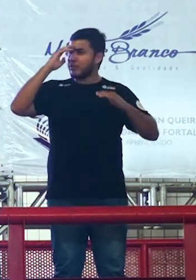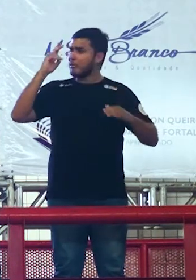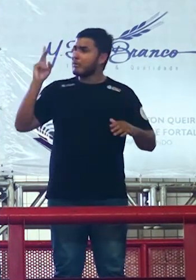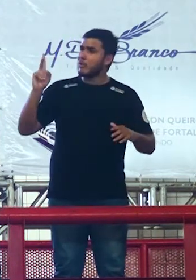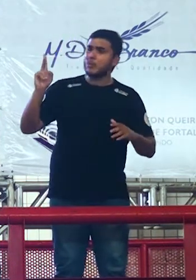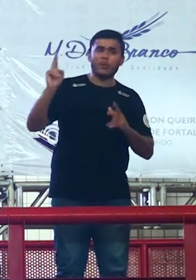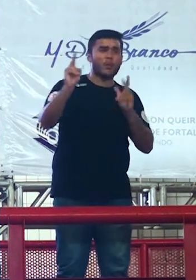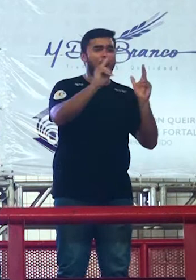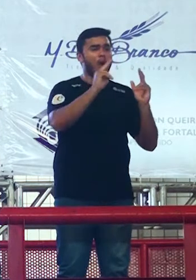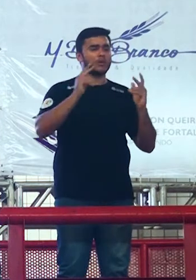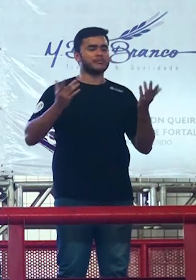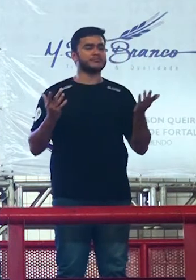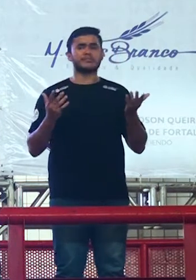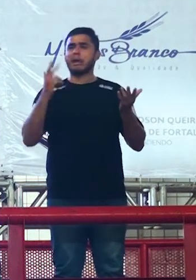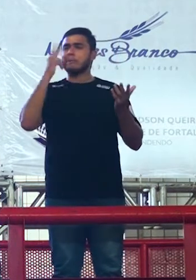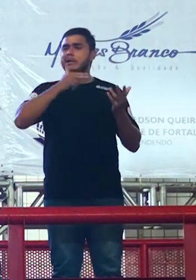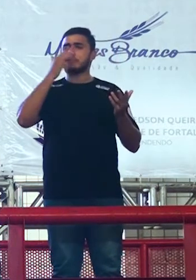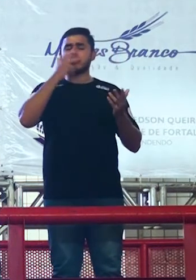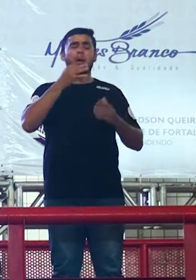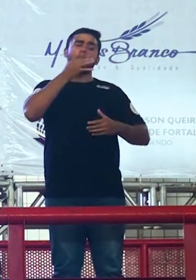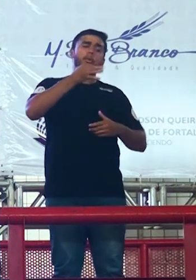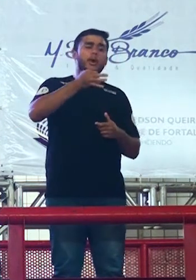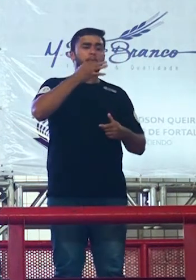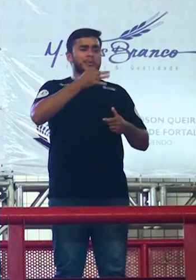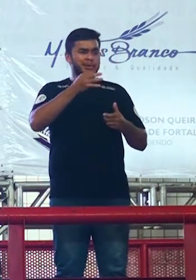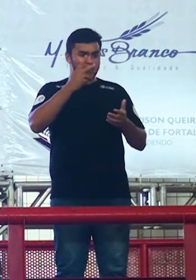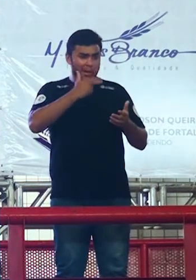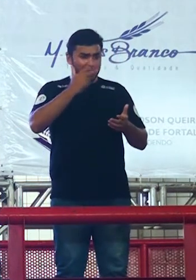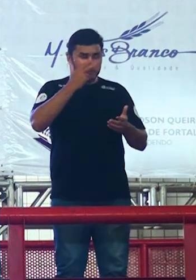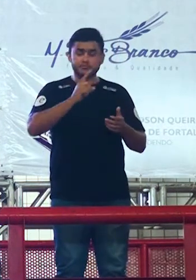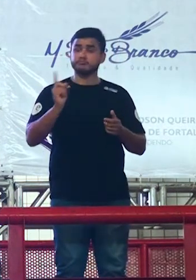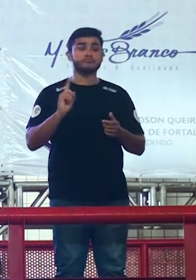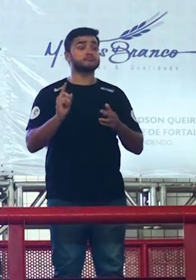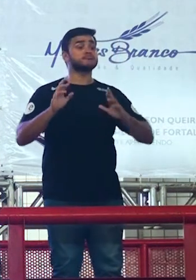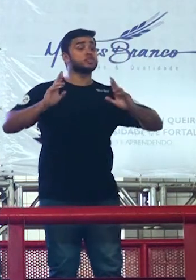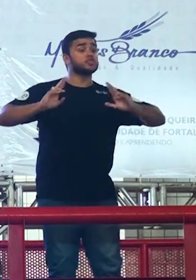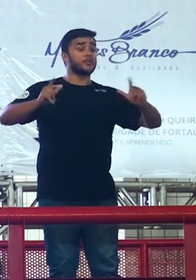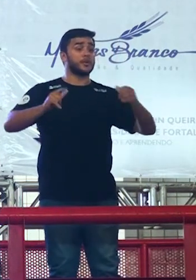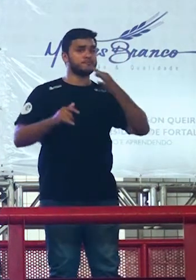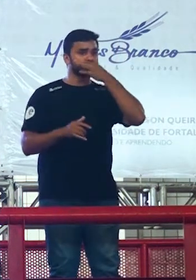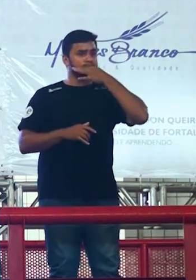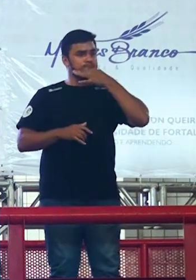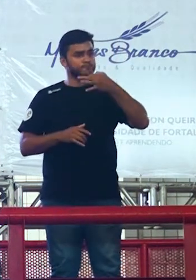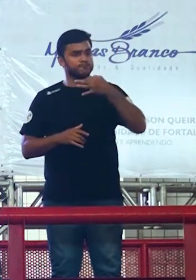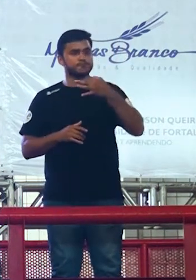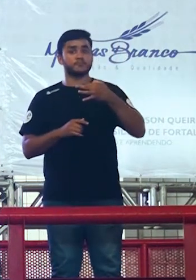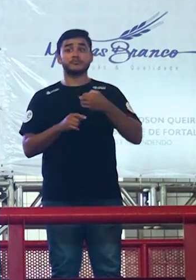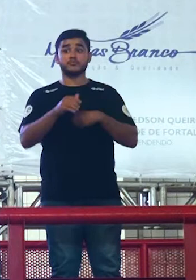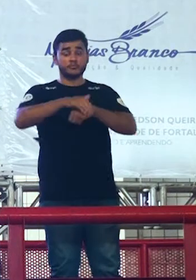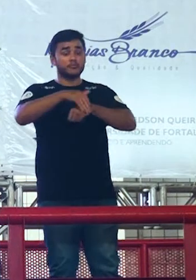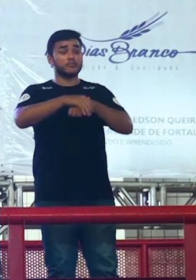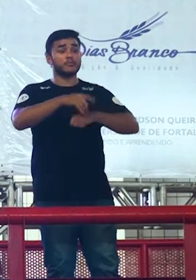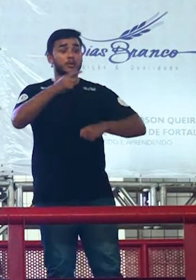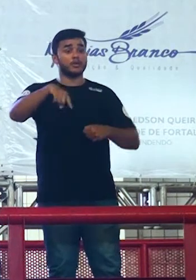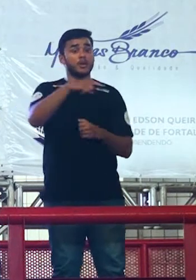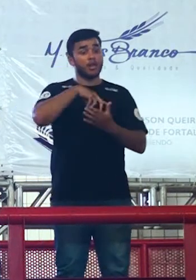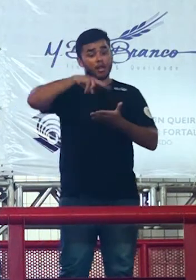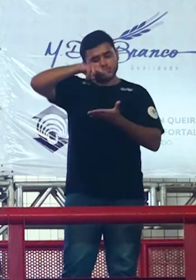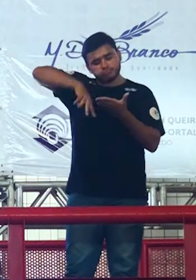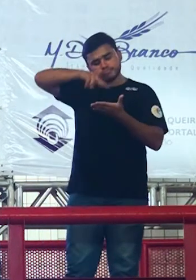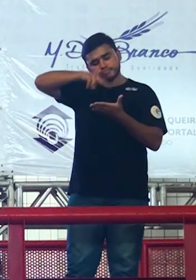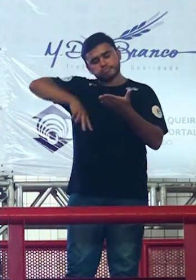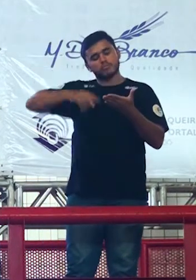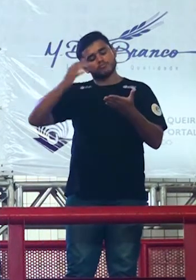senso comum dizer o que todo mundo diz só quem vai ter senso crítico é a galera que leu